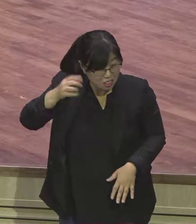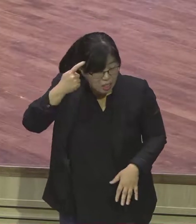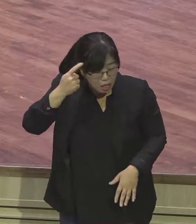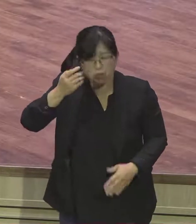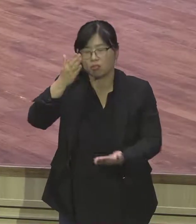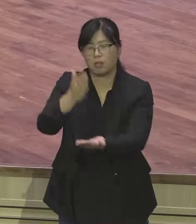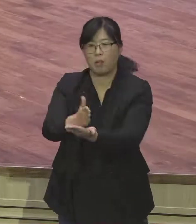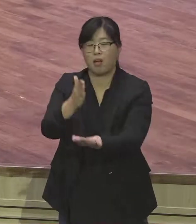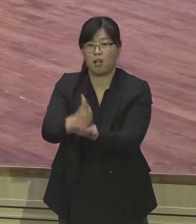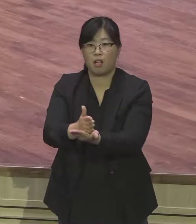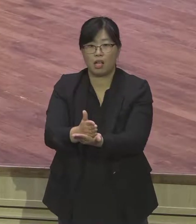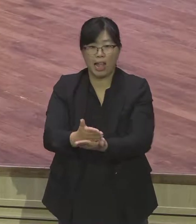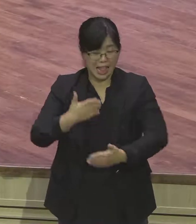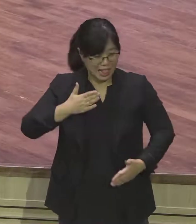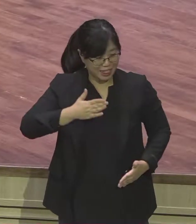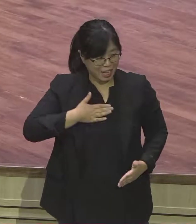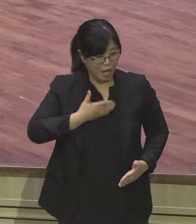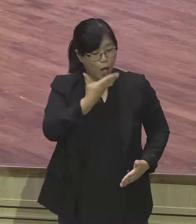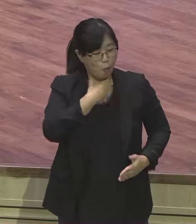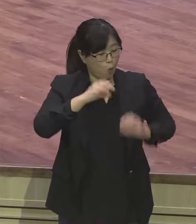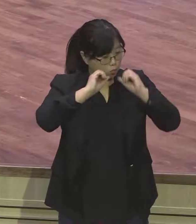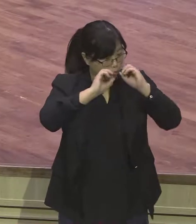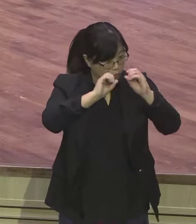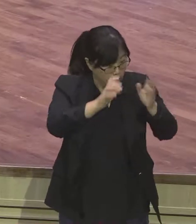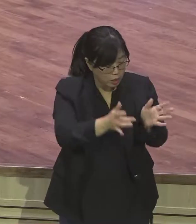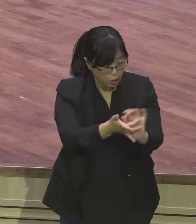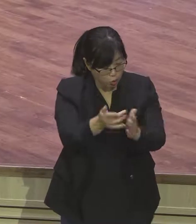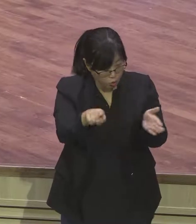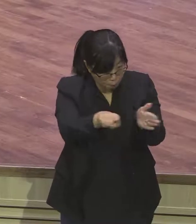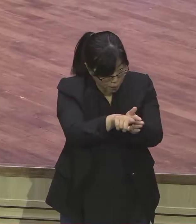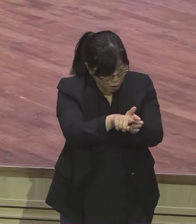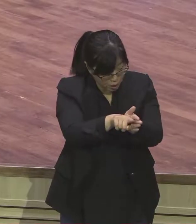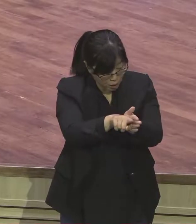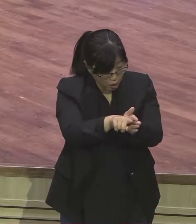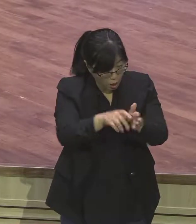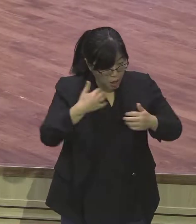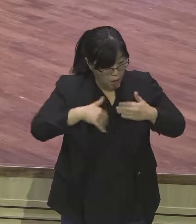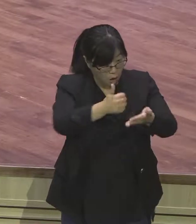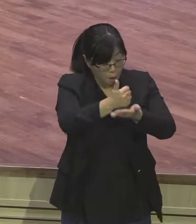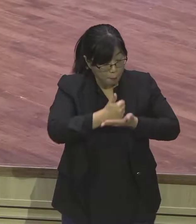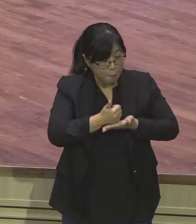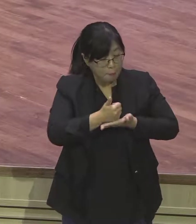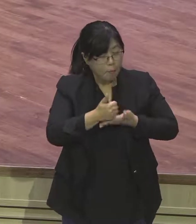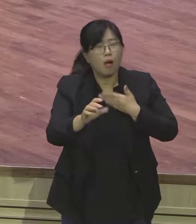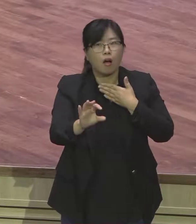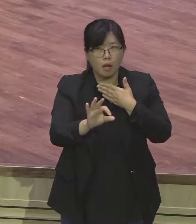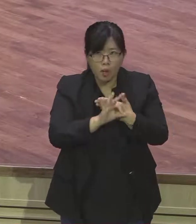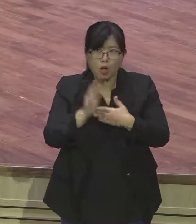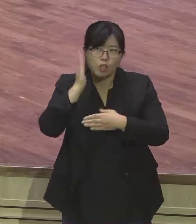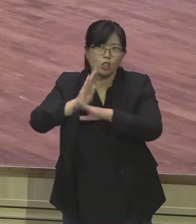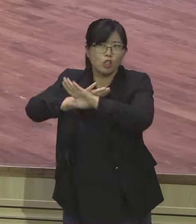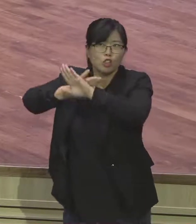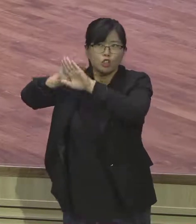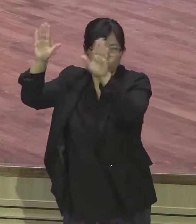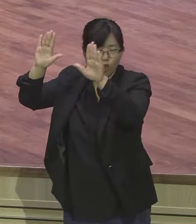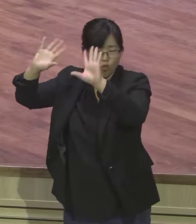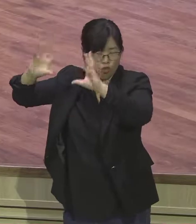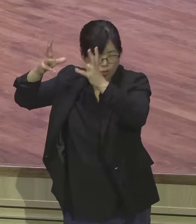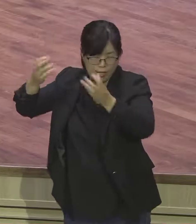그렇게 간단한 우리가 순서를 했지만 천국에서 한 사람 돌아오면 잔치가 벗어낸다.